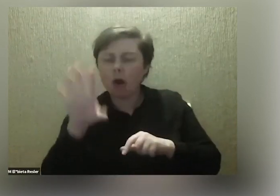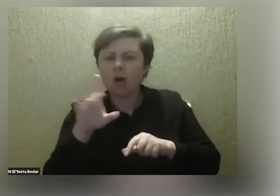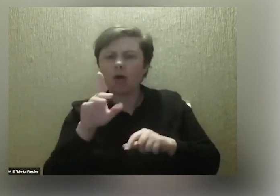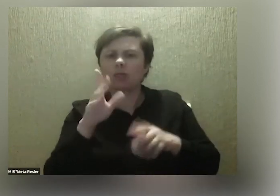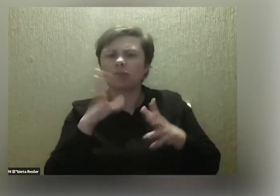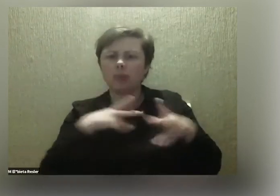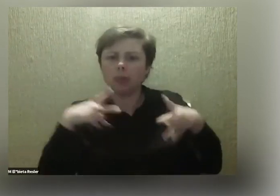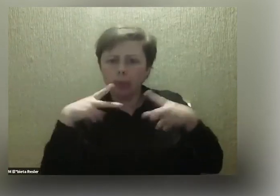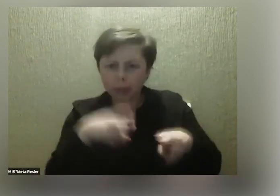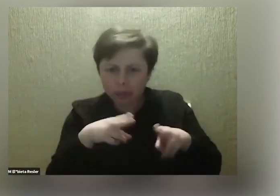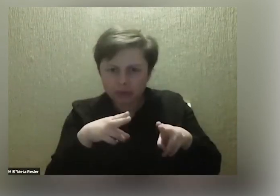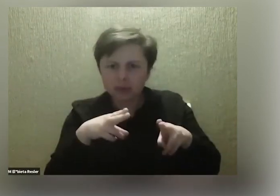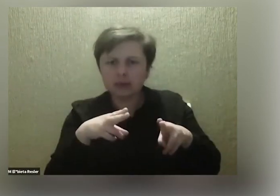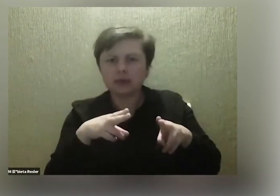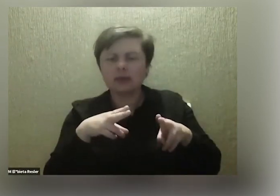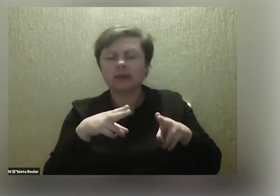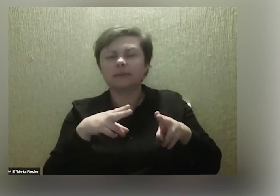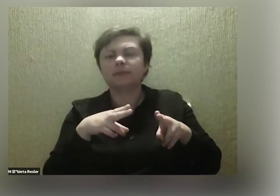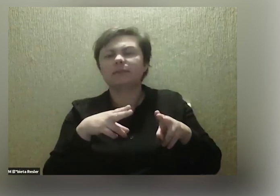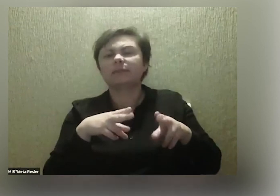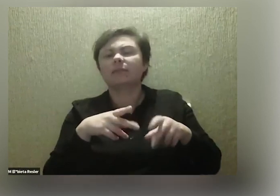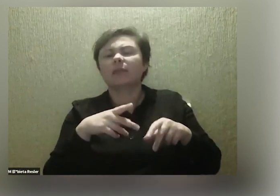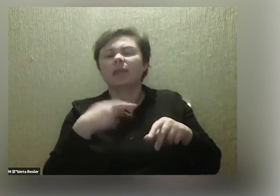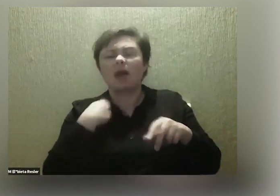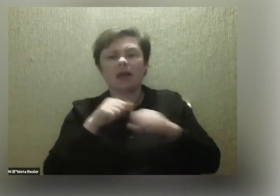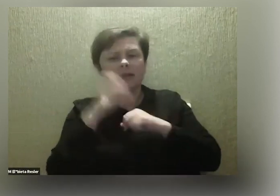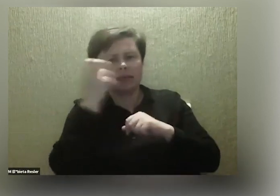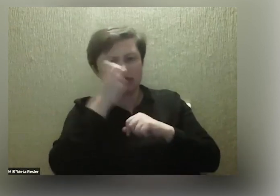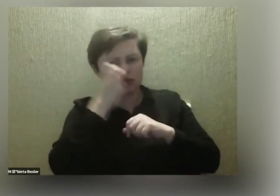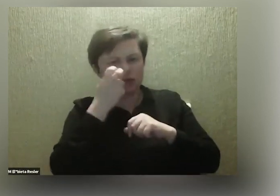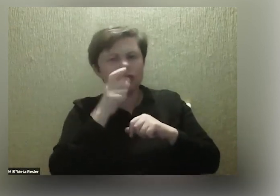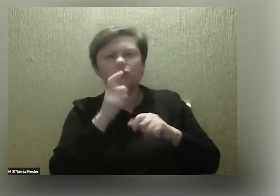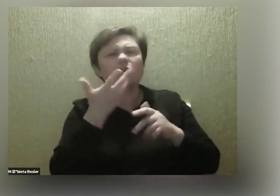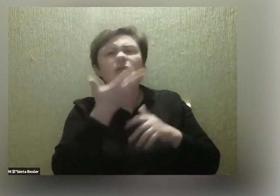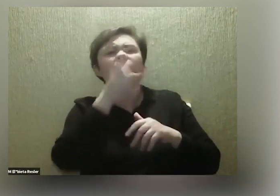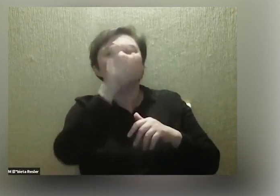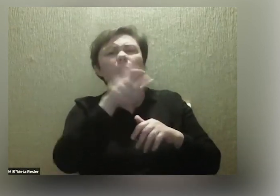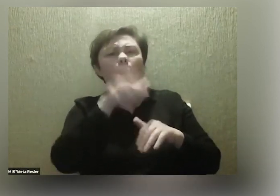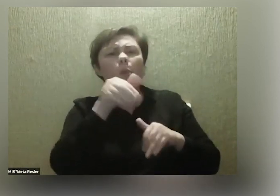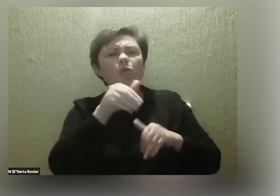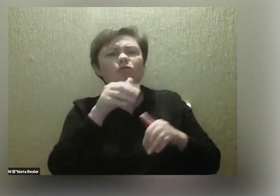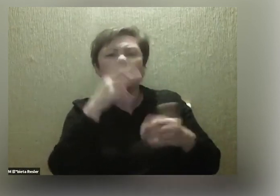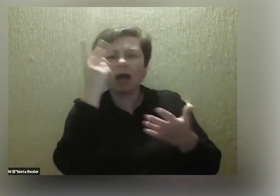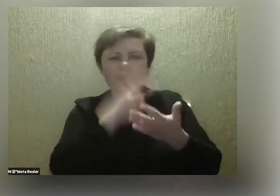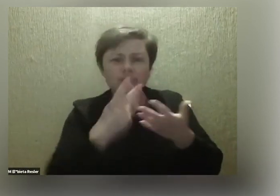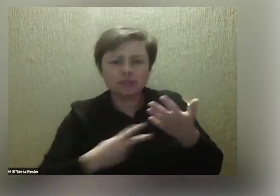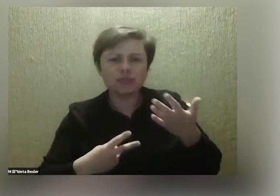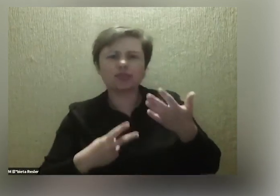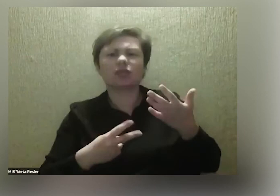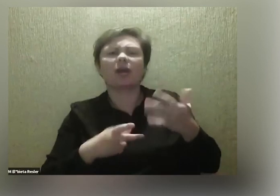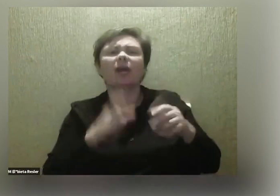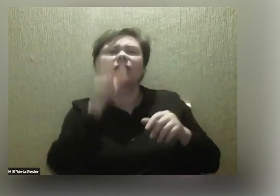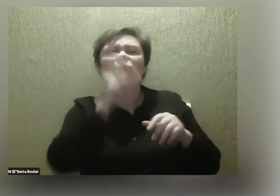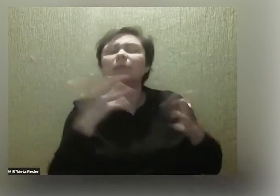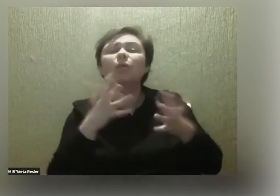urwał w pewnym momencie. Tak. Jestem ciekawa właśnie, gdzie można Cię wyczytać albo gdzie można będzie Cię czytać.